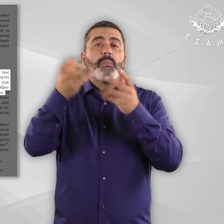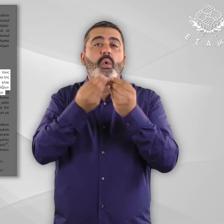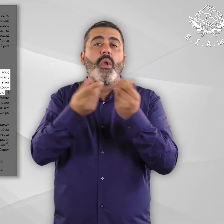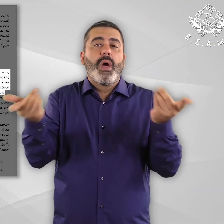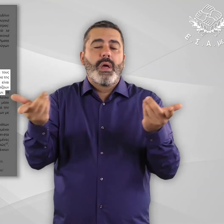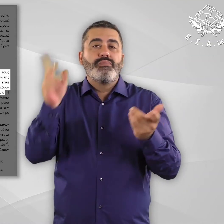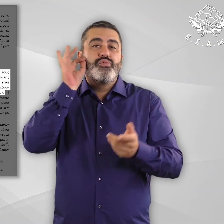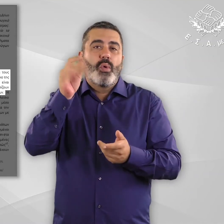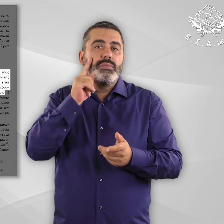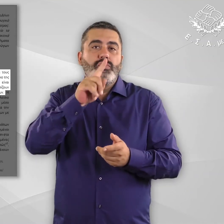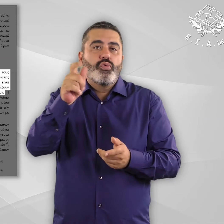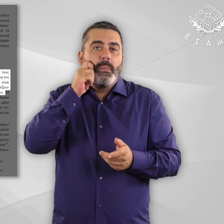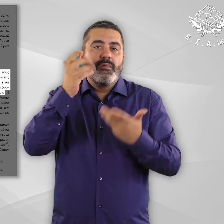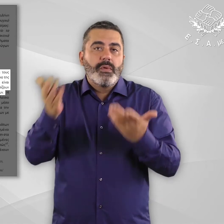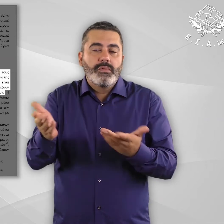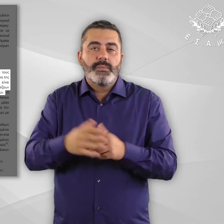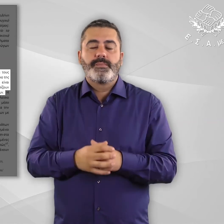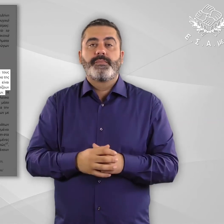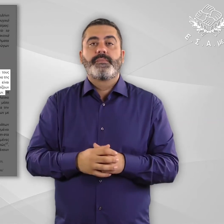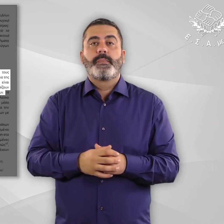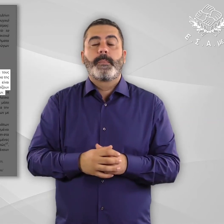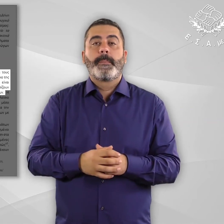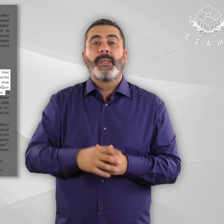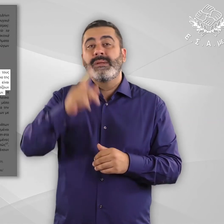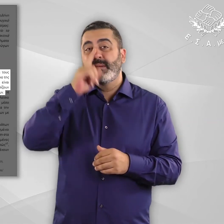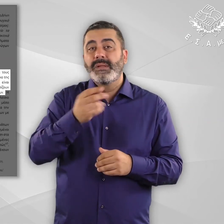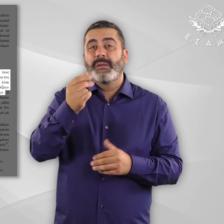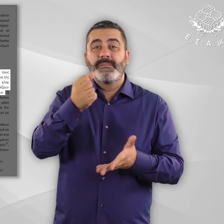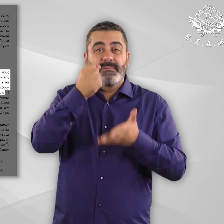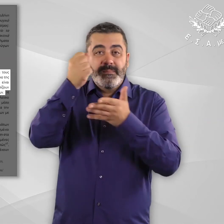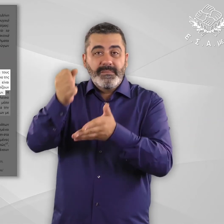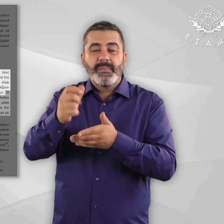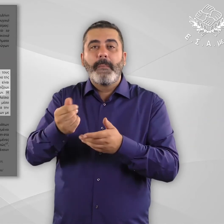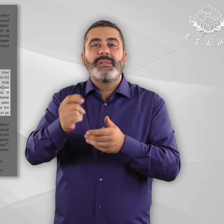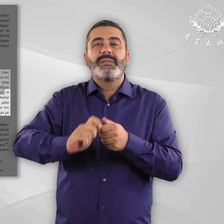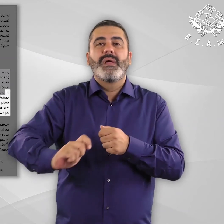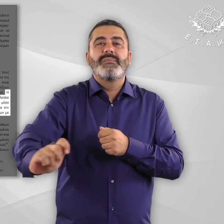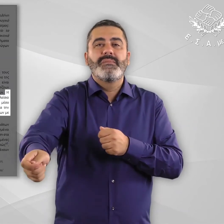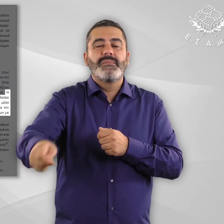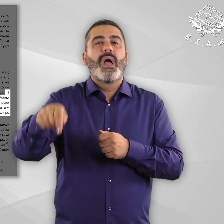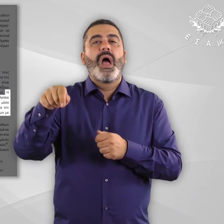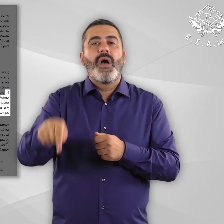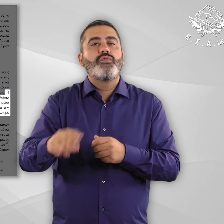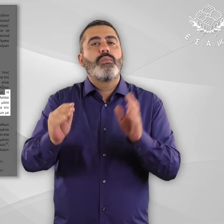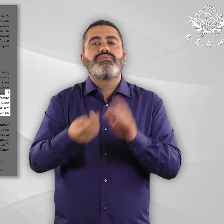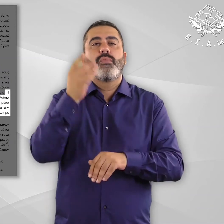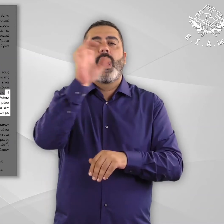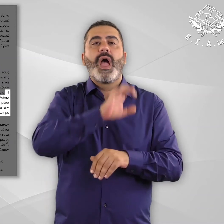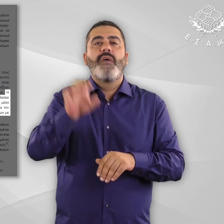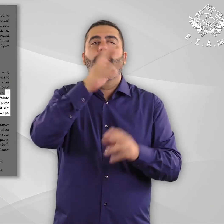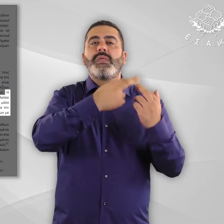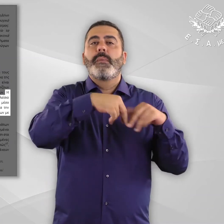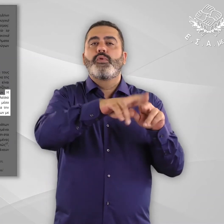καθώς τα άτομα αυτά αντιμετωπίζουν πρόσθετα έξοδα διαβίωσης που αδυνατούν να καλύψουν. Η οικονομική ενίσχυση που